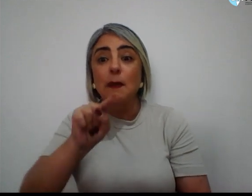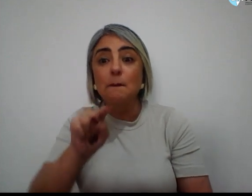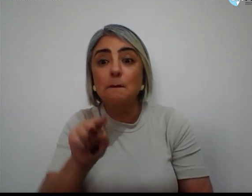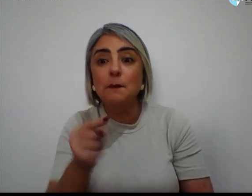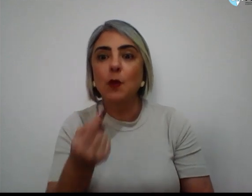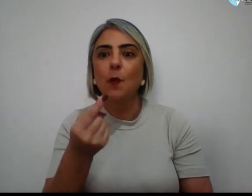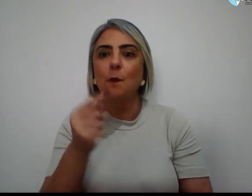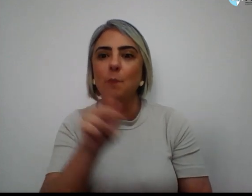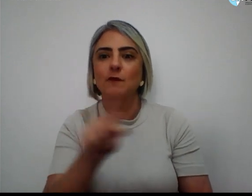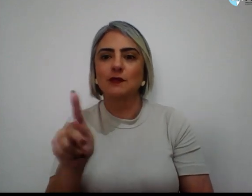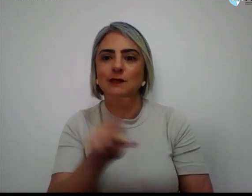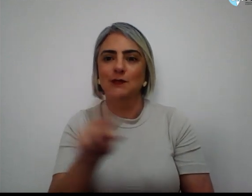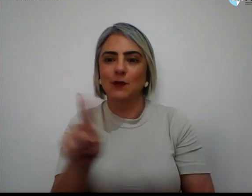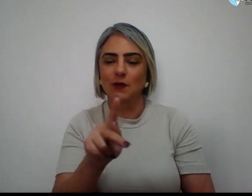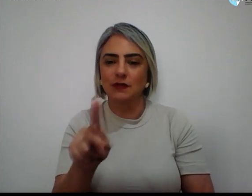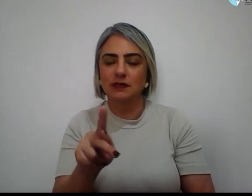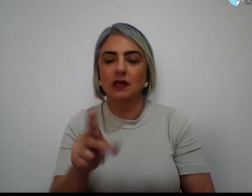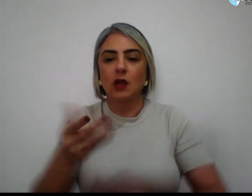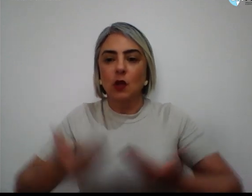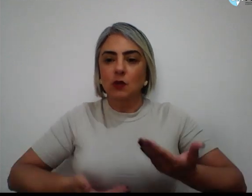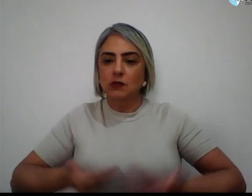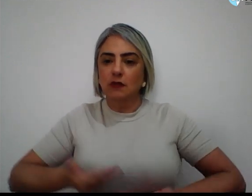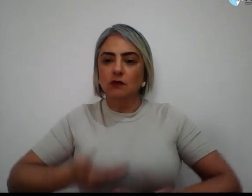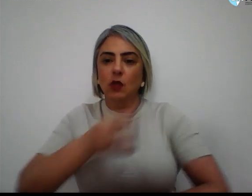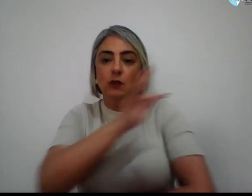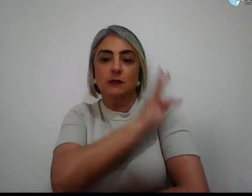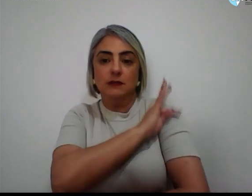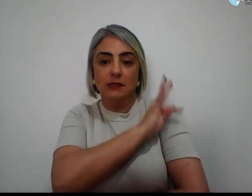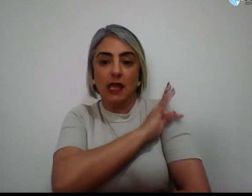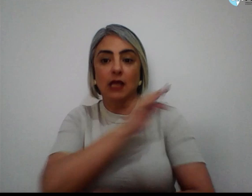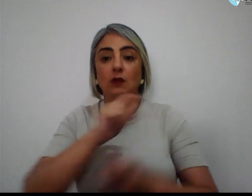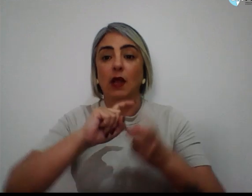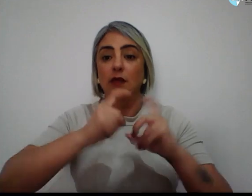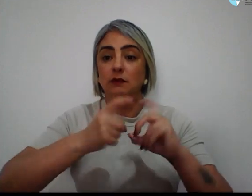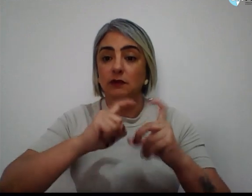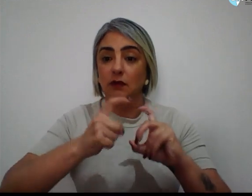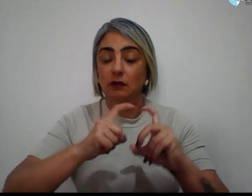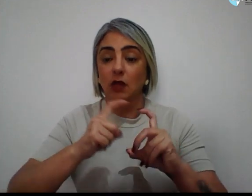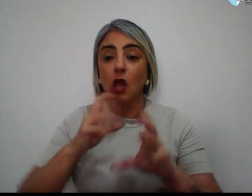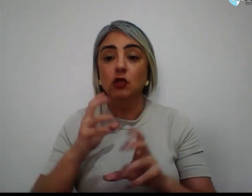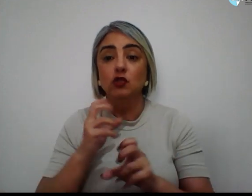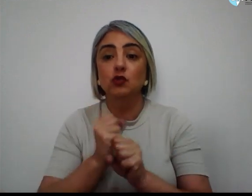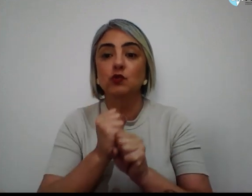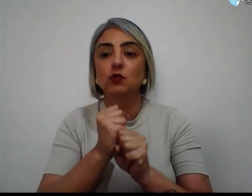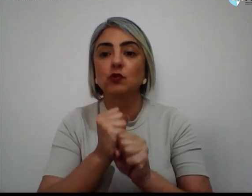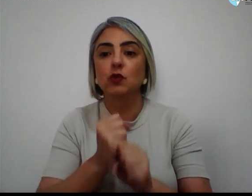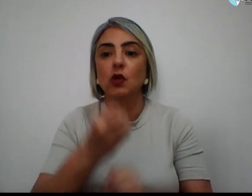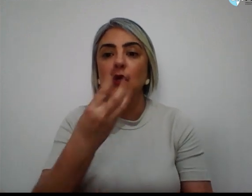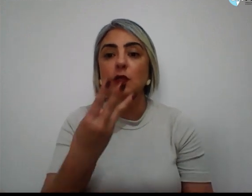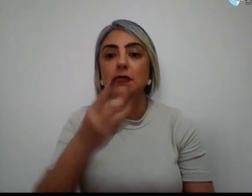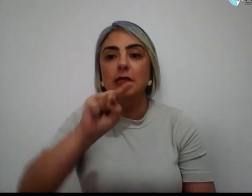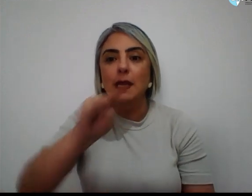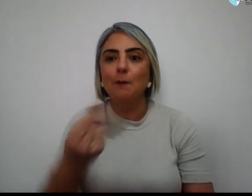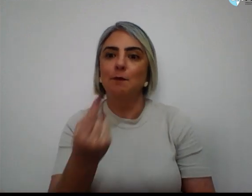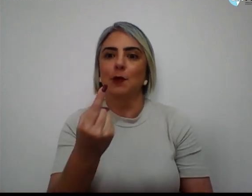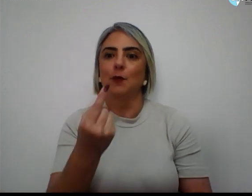Os servidores técnicos administrativos somam cerca de 3 mil. A